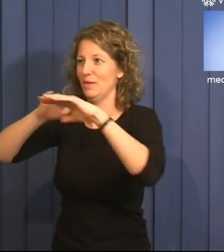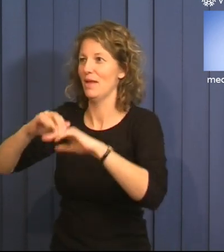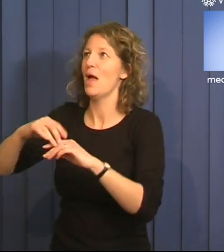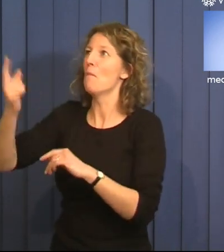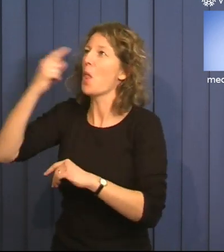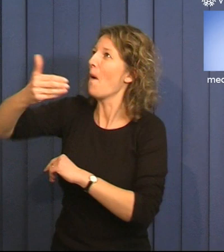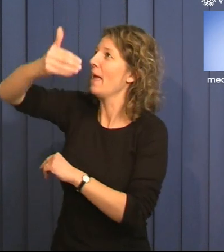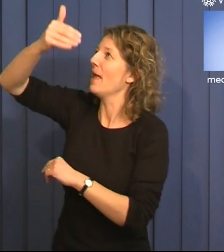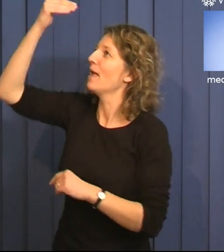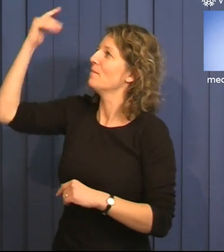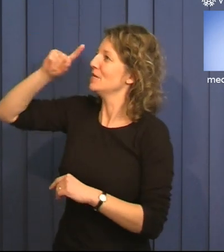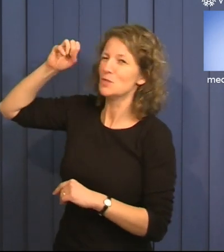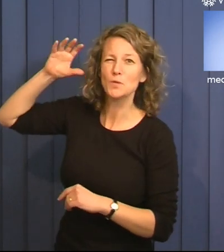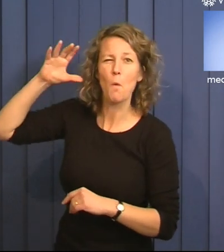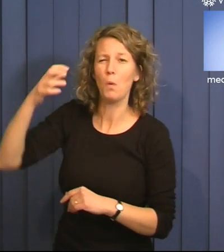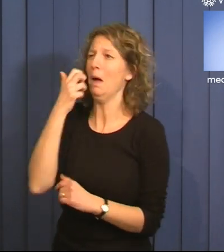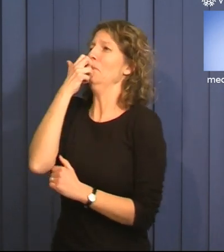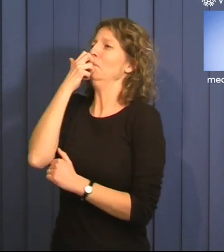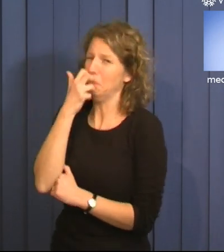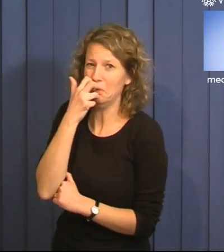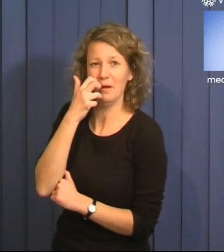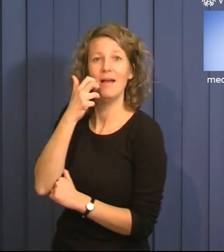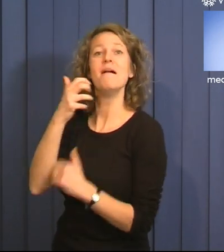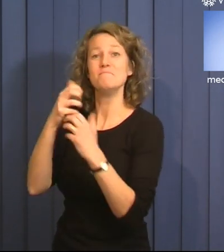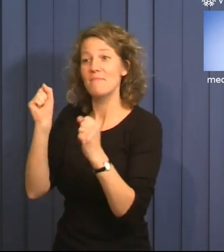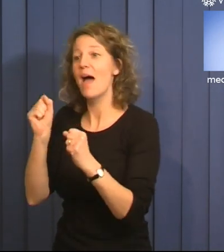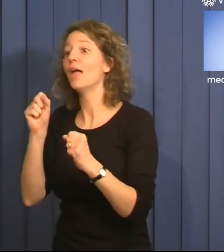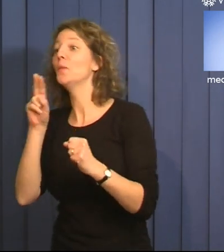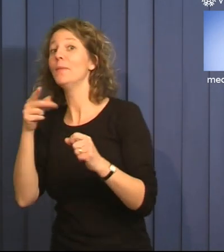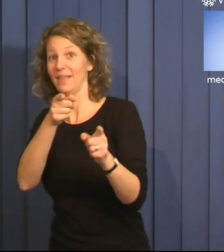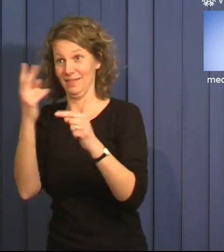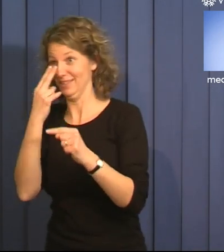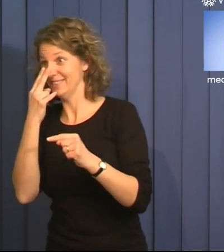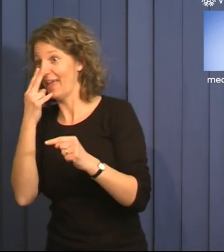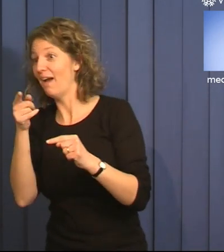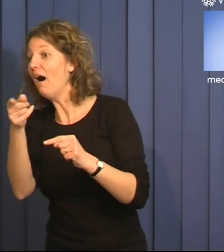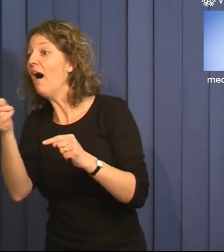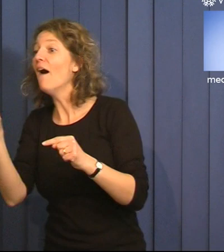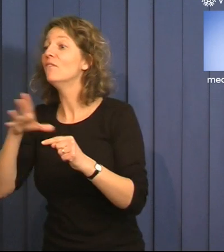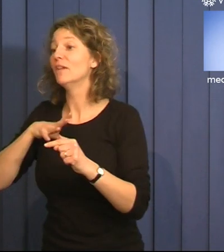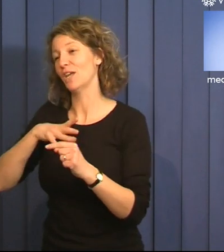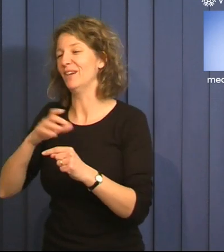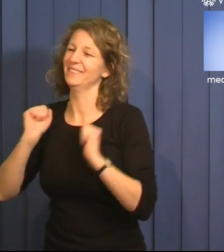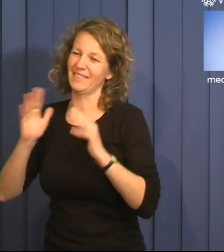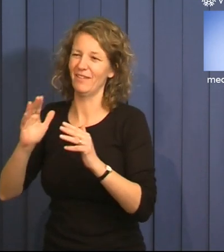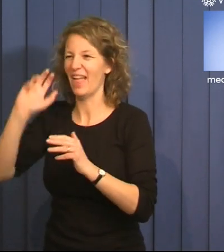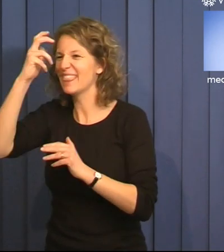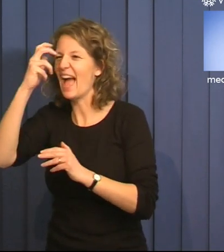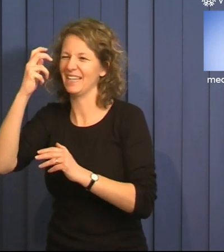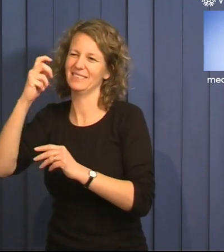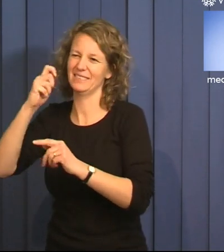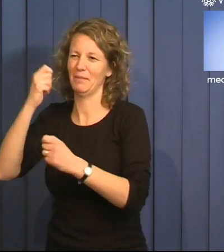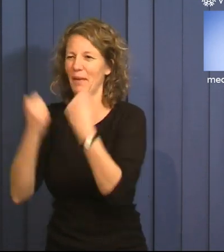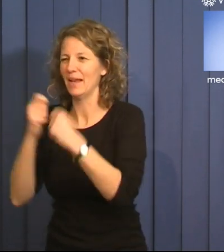och sol och svin kallt. Men från min terrass så kan man se alla gula taxibilar